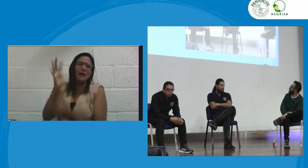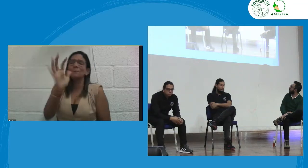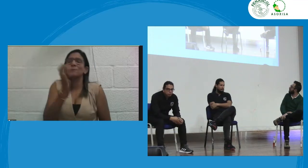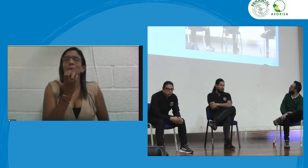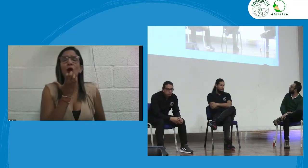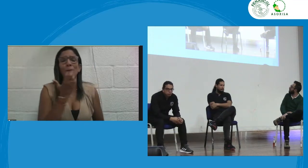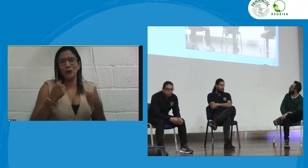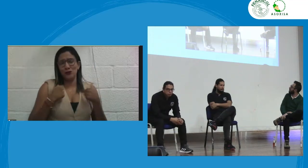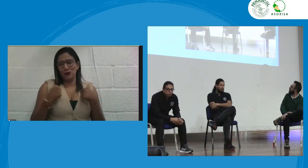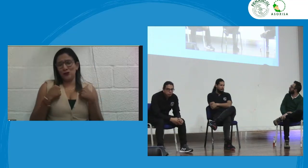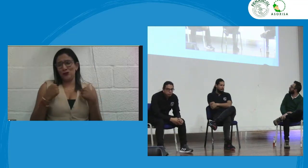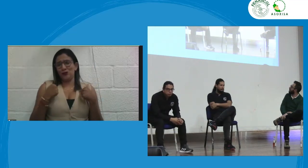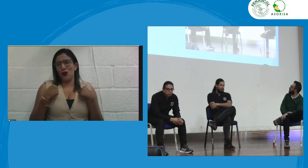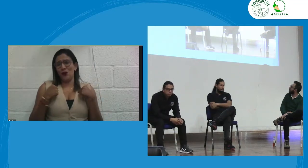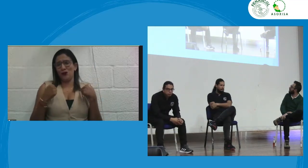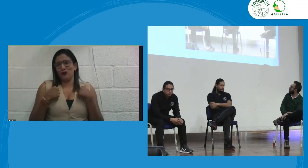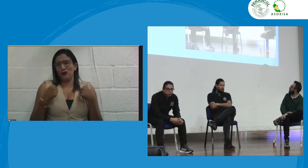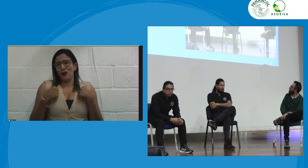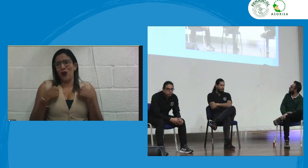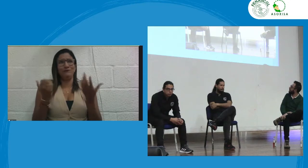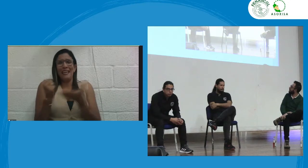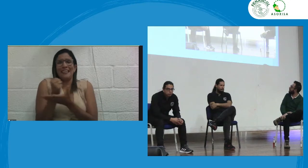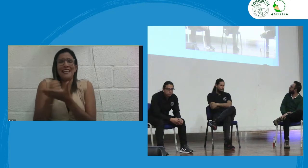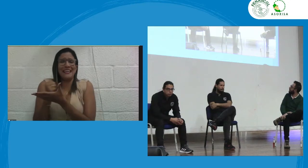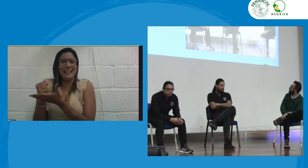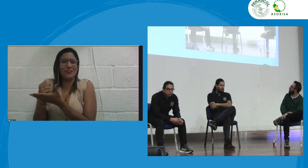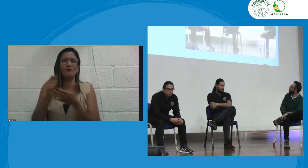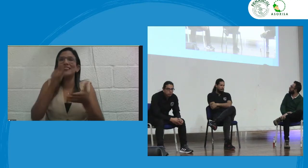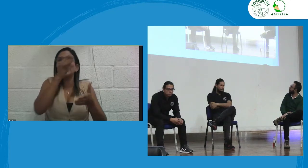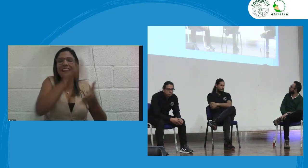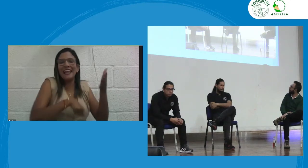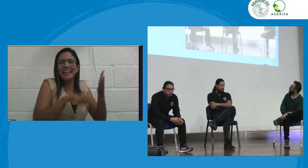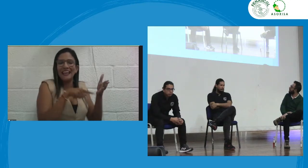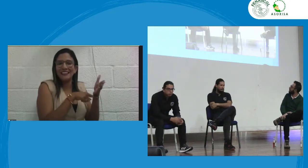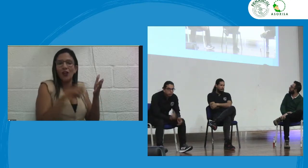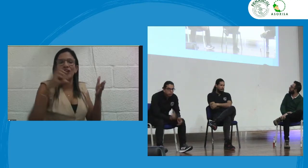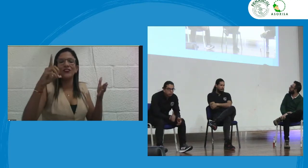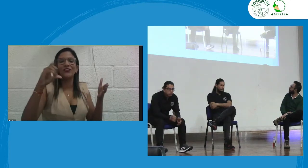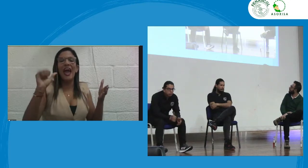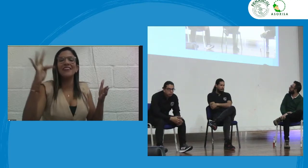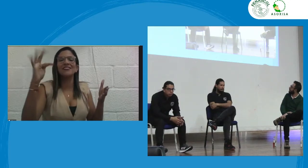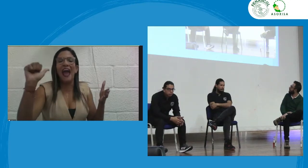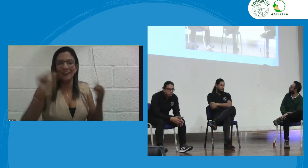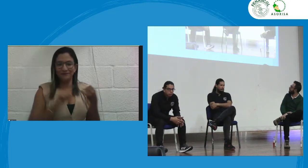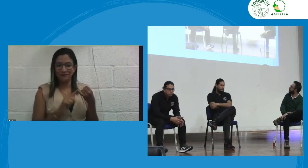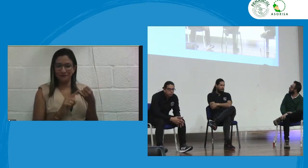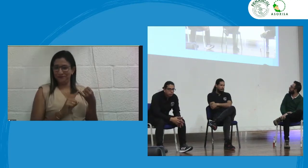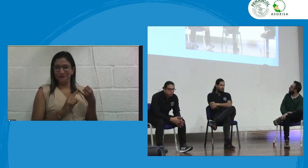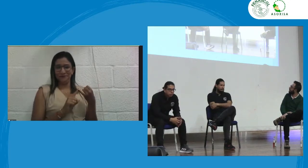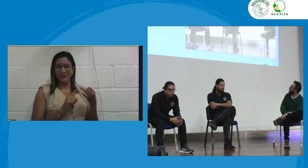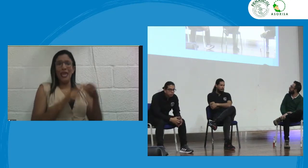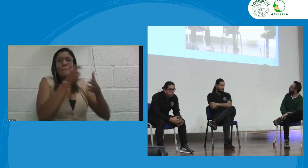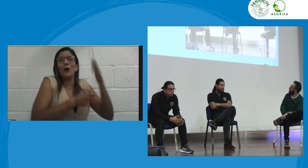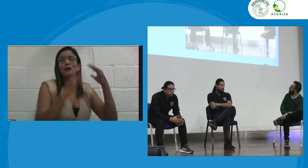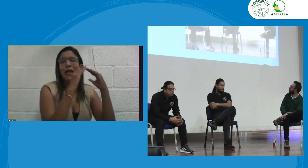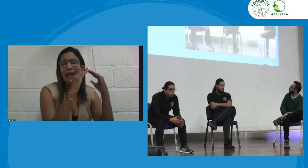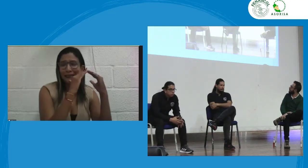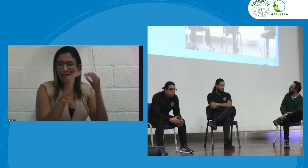que de pronto tenga un perfil básico porque es que el sistema nos facilita absolutamente todo desde por ejemplo